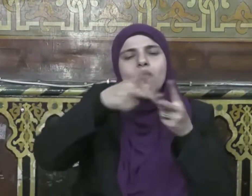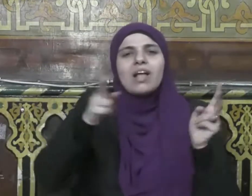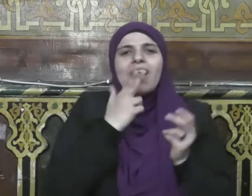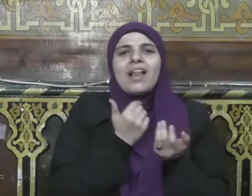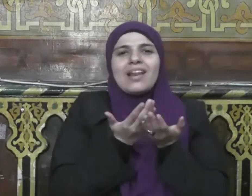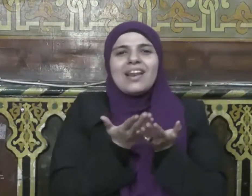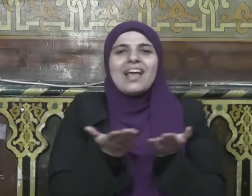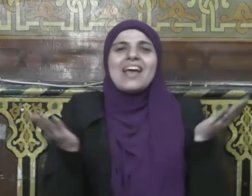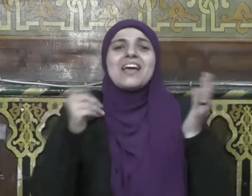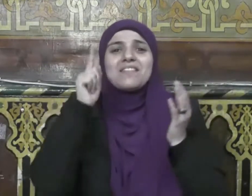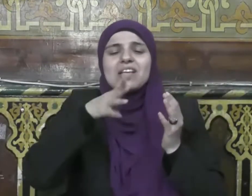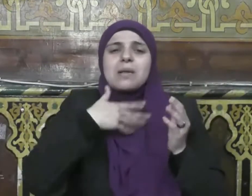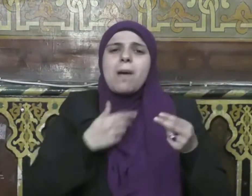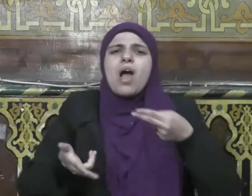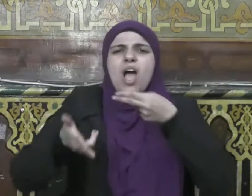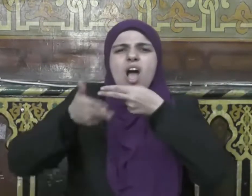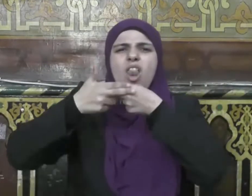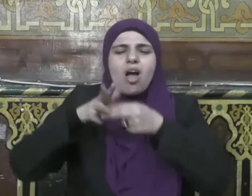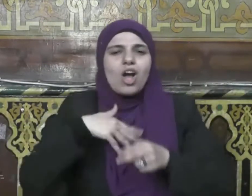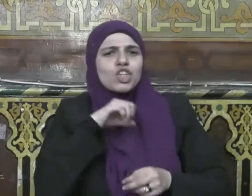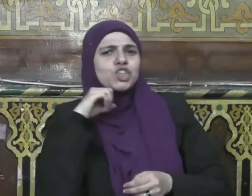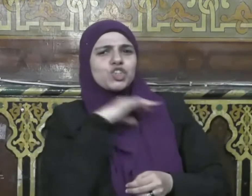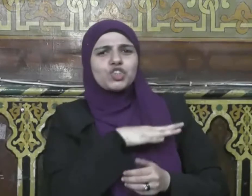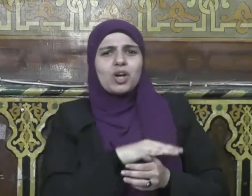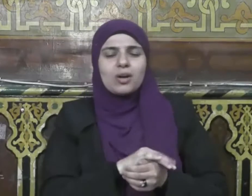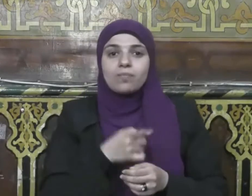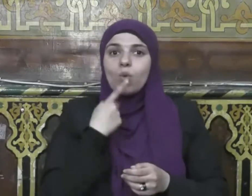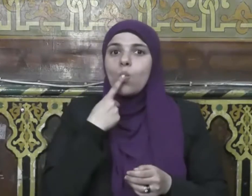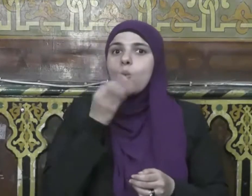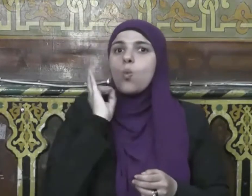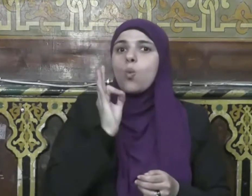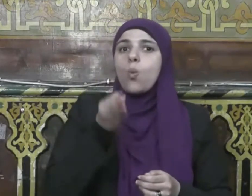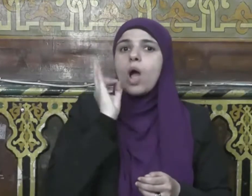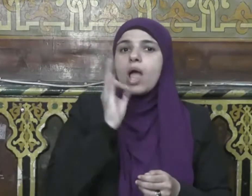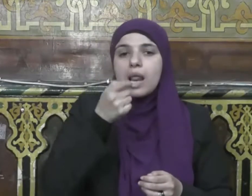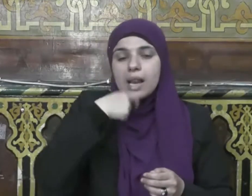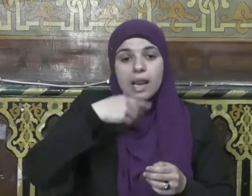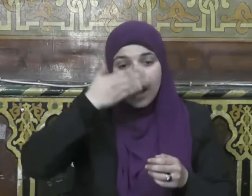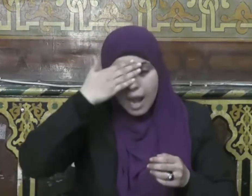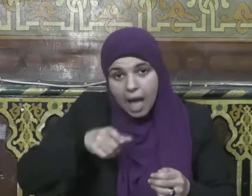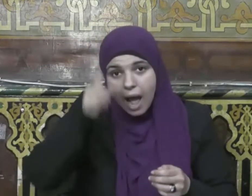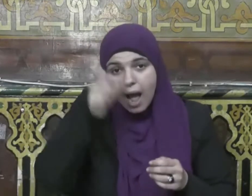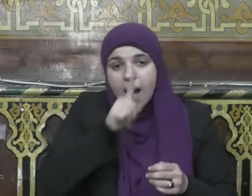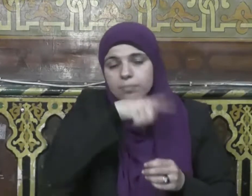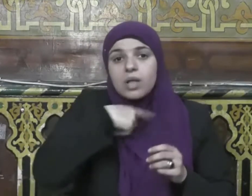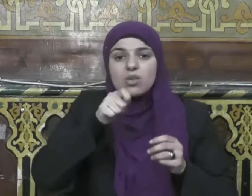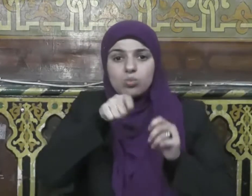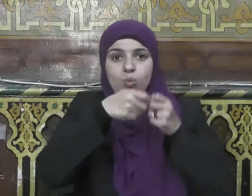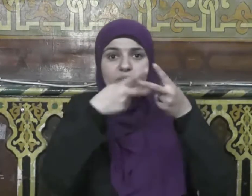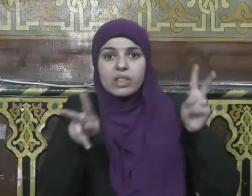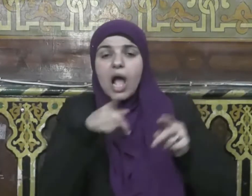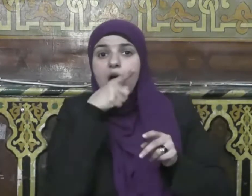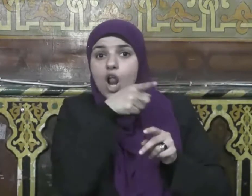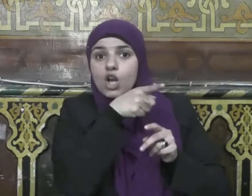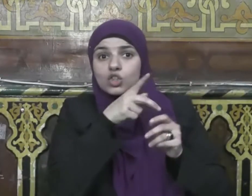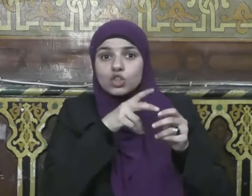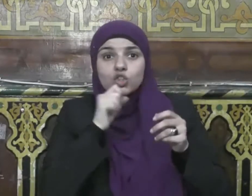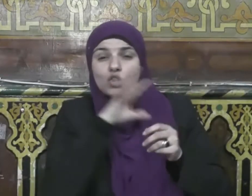جعله الله مفتاحا للشر مغلاقا للخير إن شهر رمضان المباركة